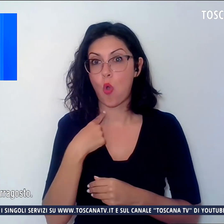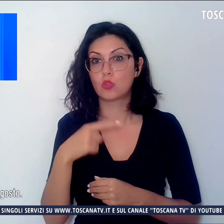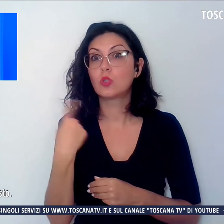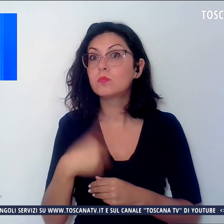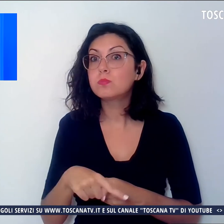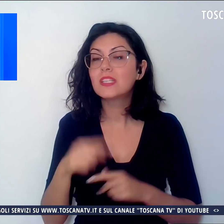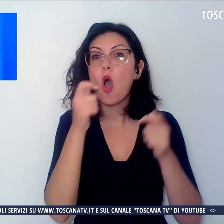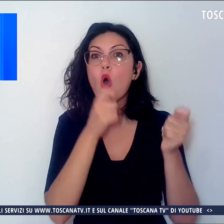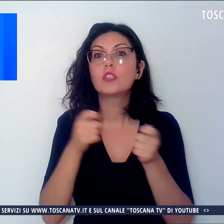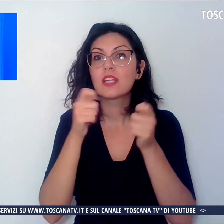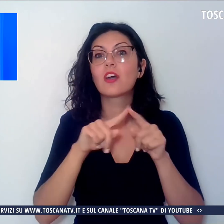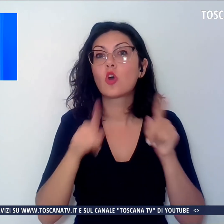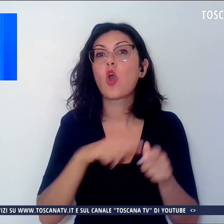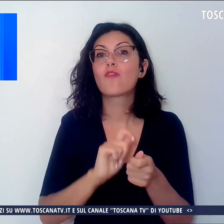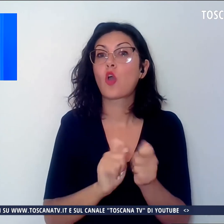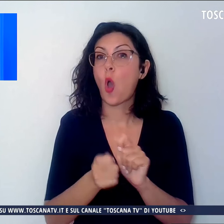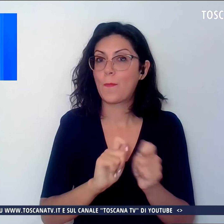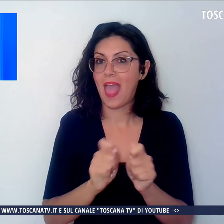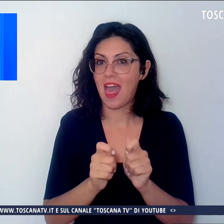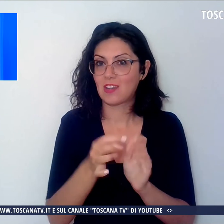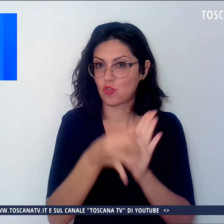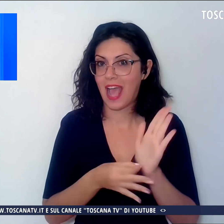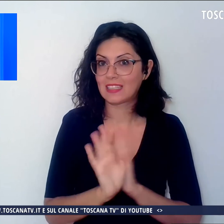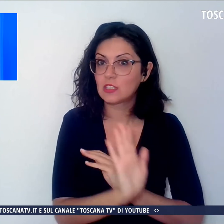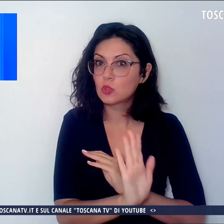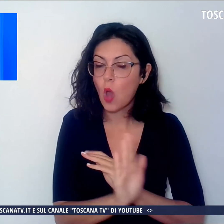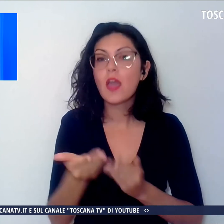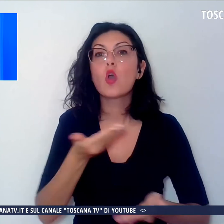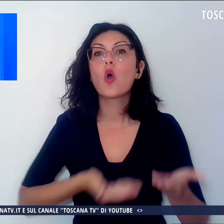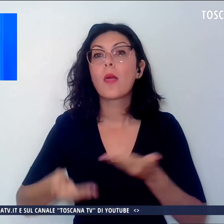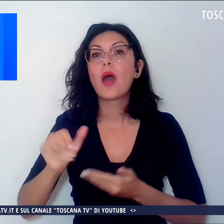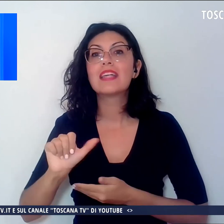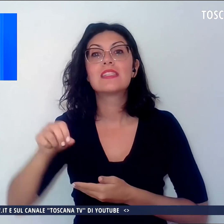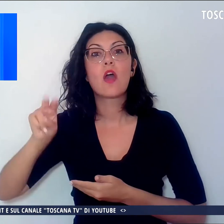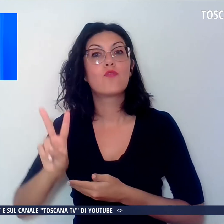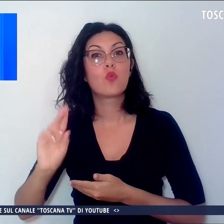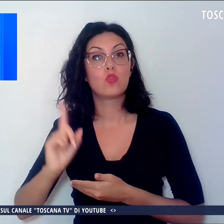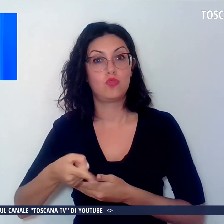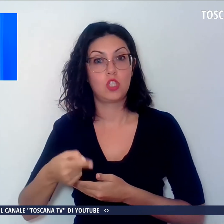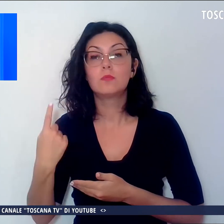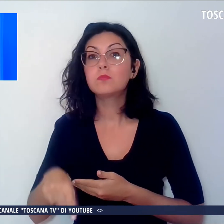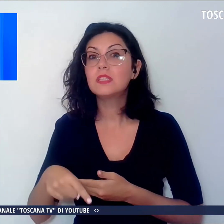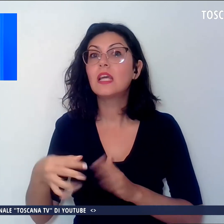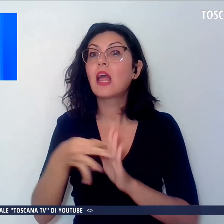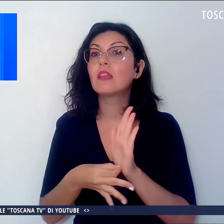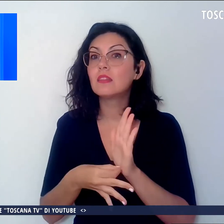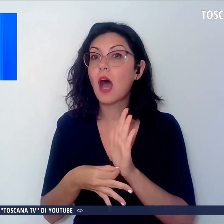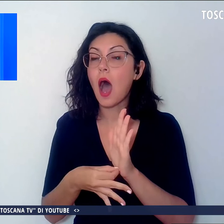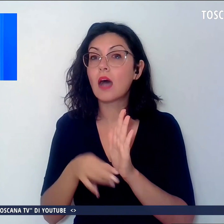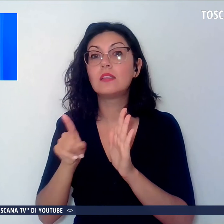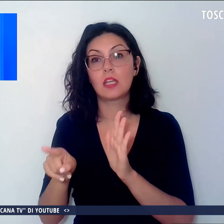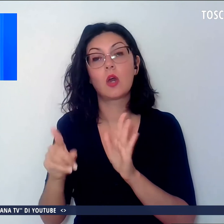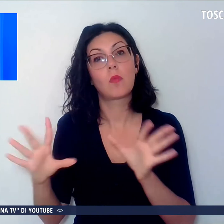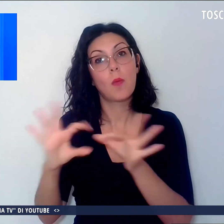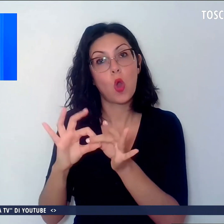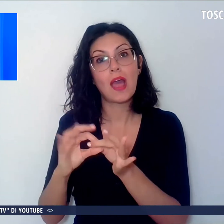Confcommercio in collaborazione con SVG e sono i dati rilevati tra agosto e ferragosto.